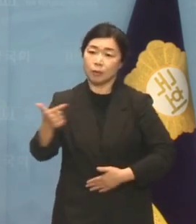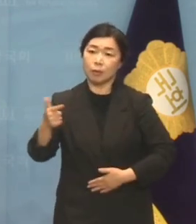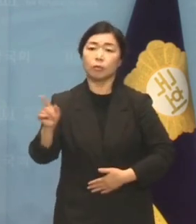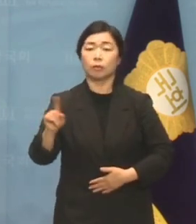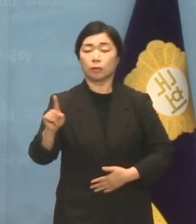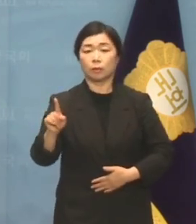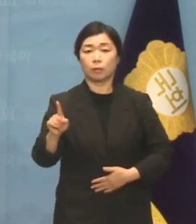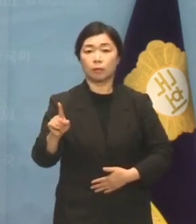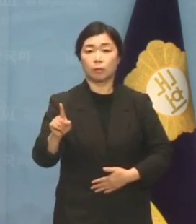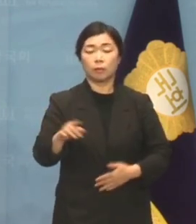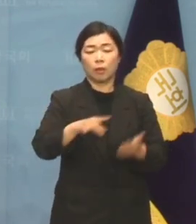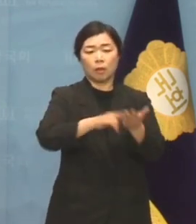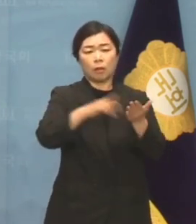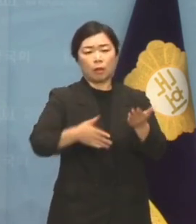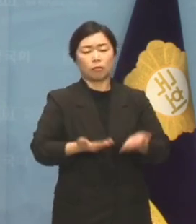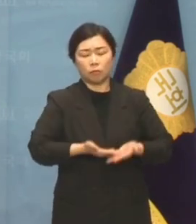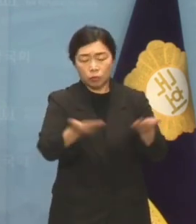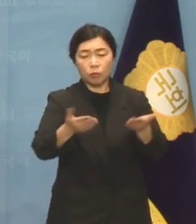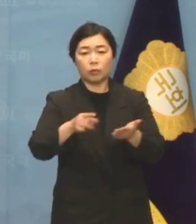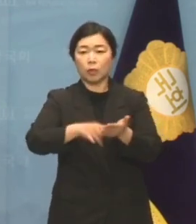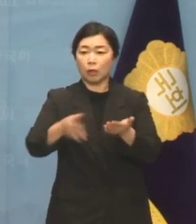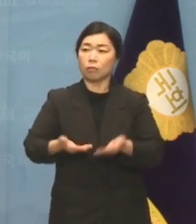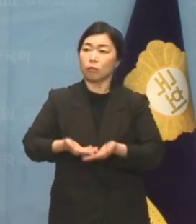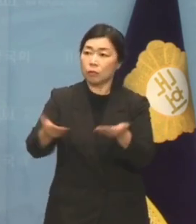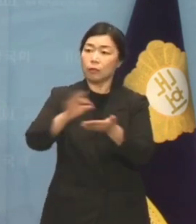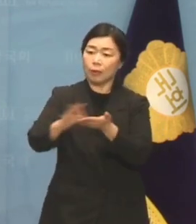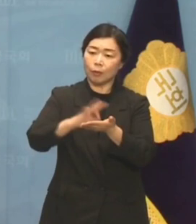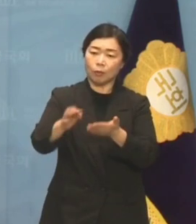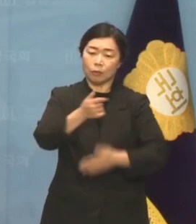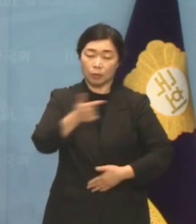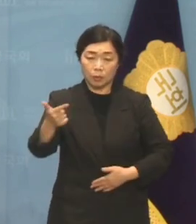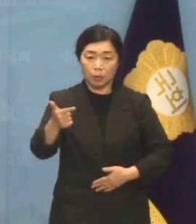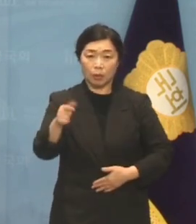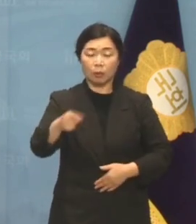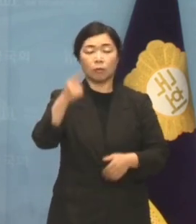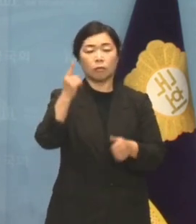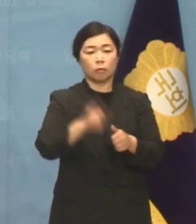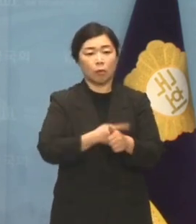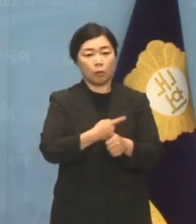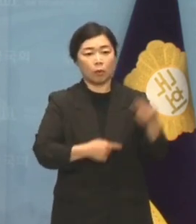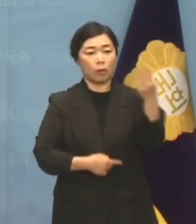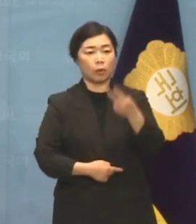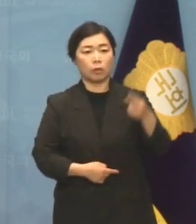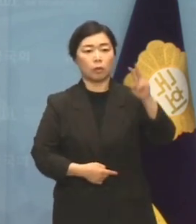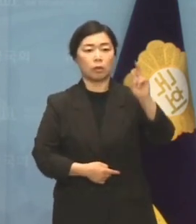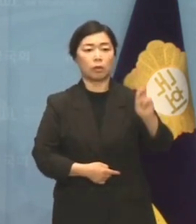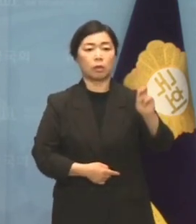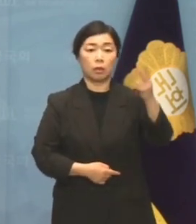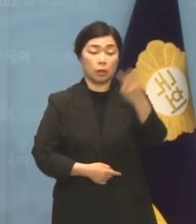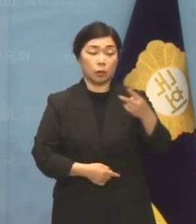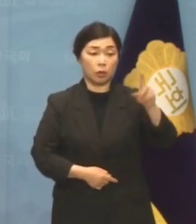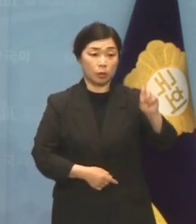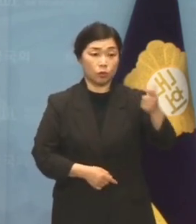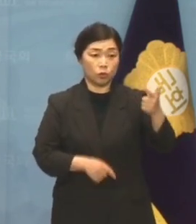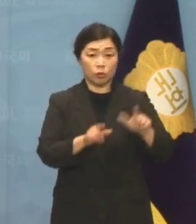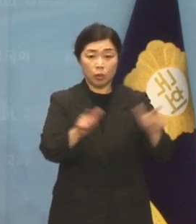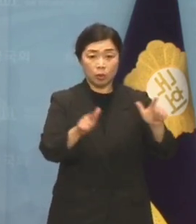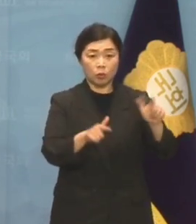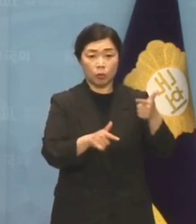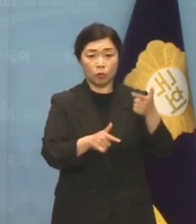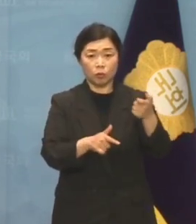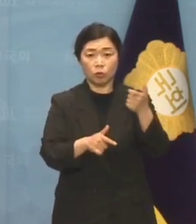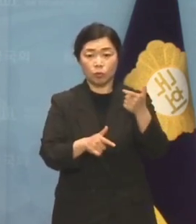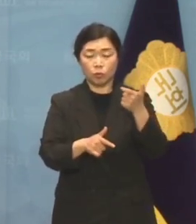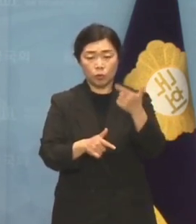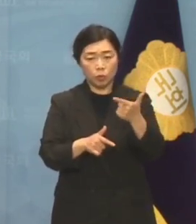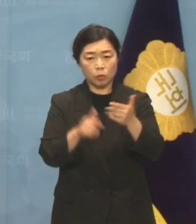지난 정권의 세금 퍼붓기식 방만원 지출로 2016년 626조 원 수준의